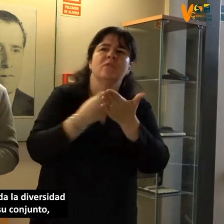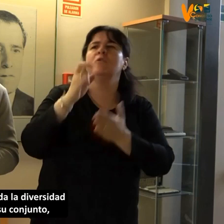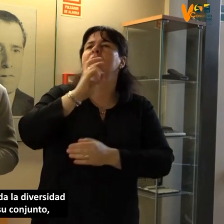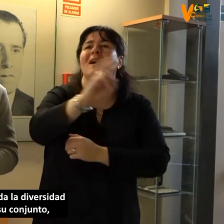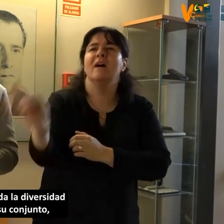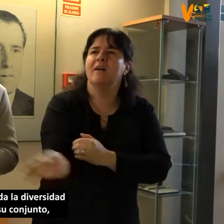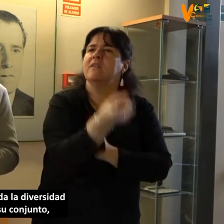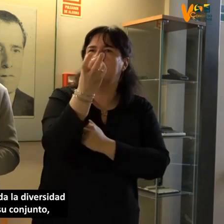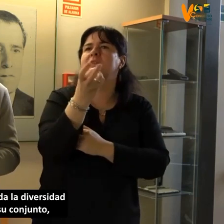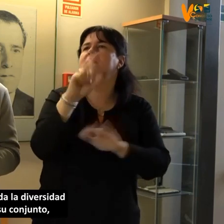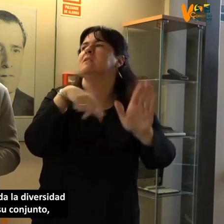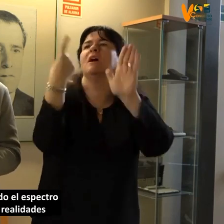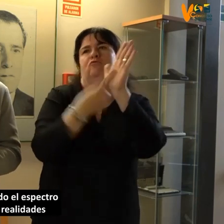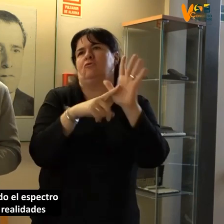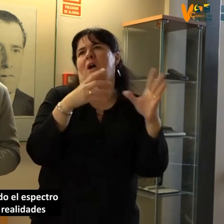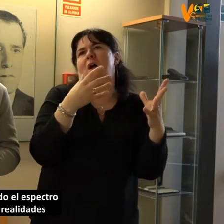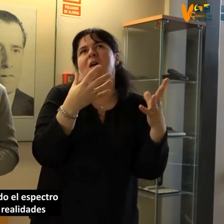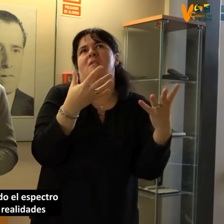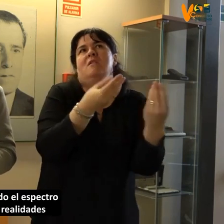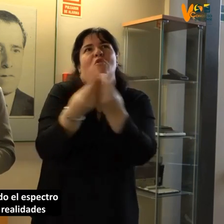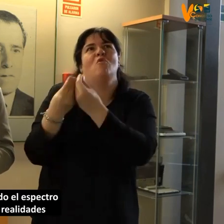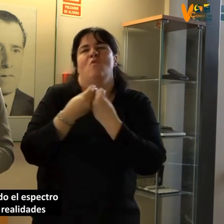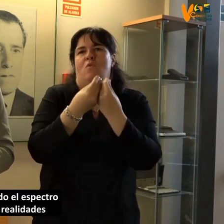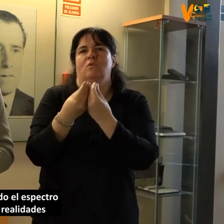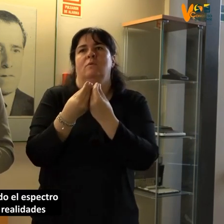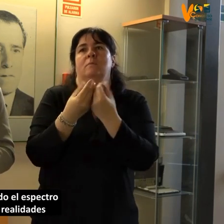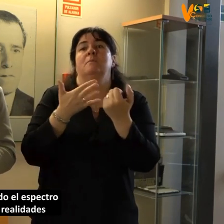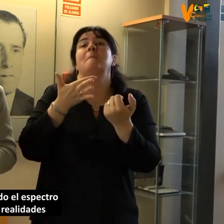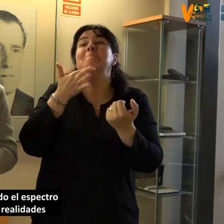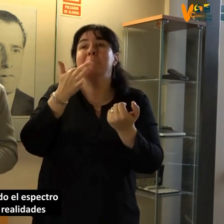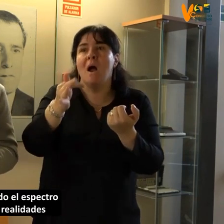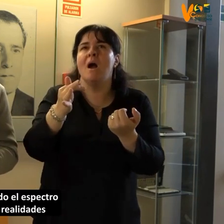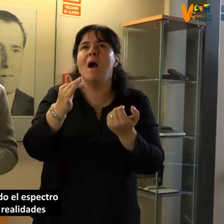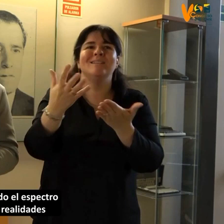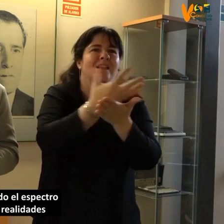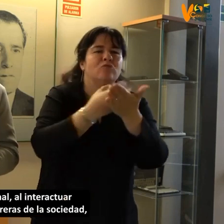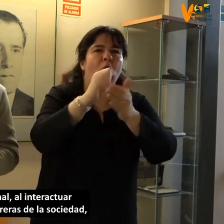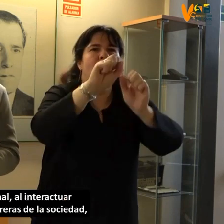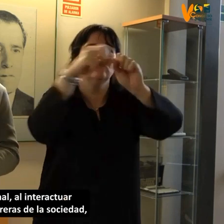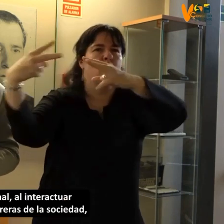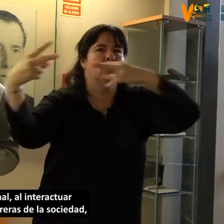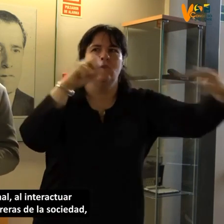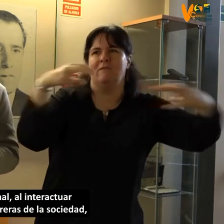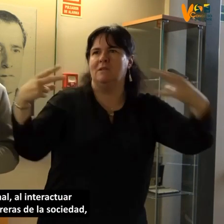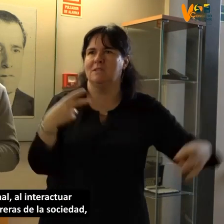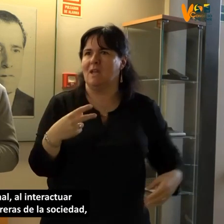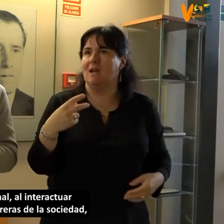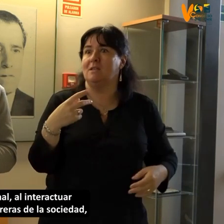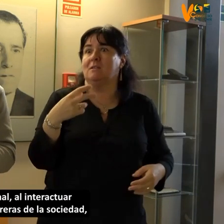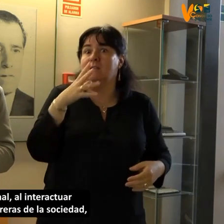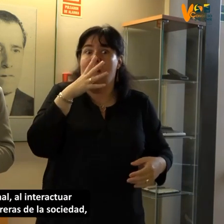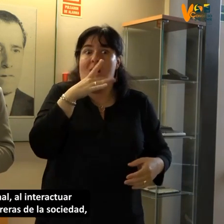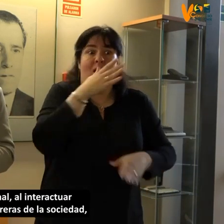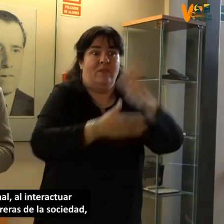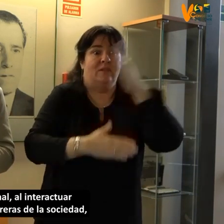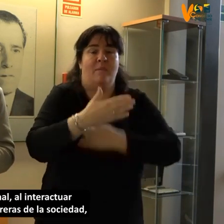En su conjunto y de todo el espectro de deficiencias que al